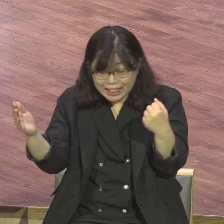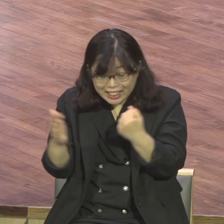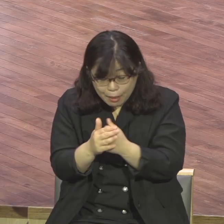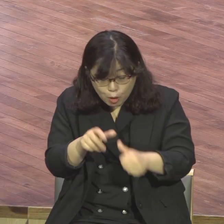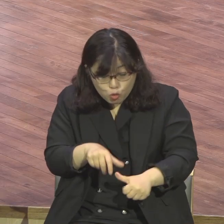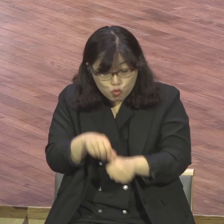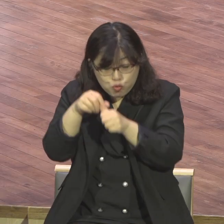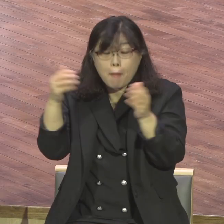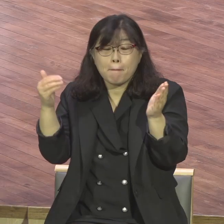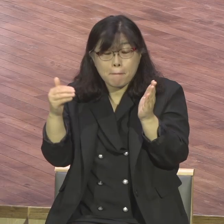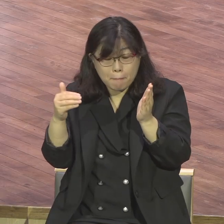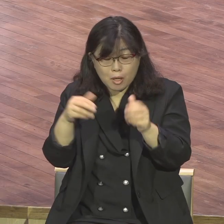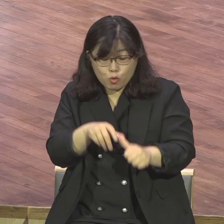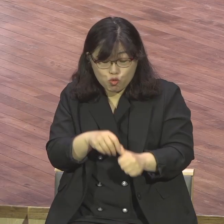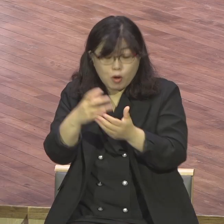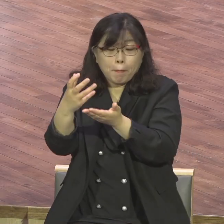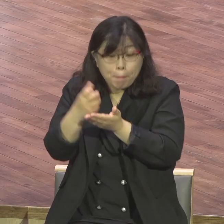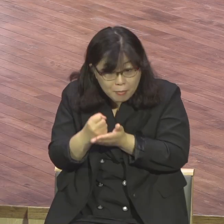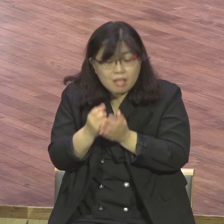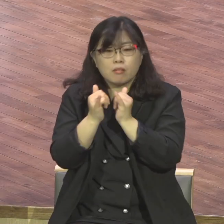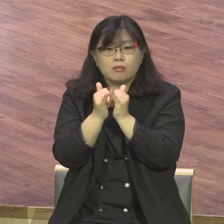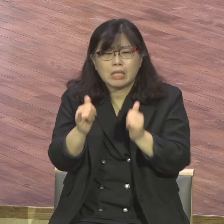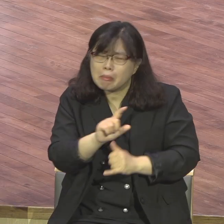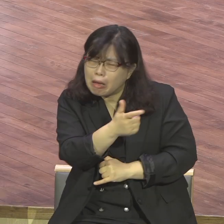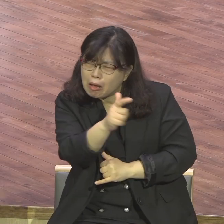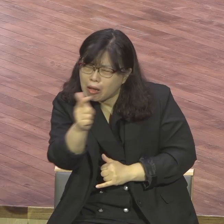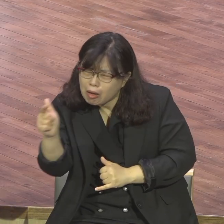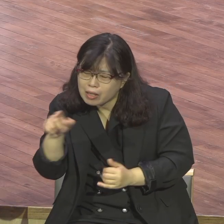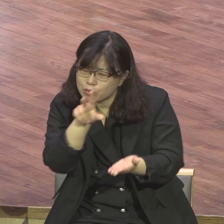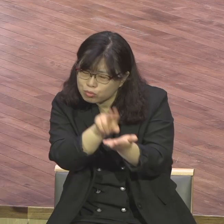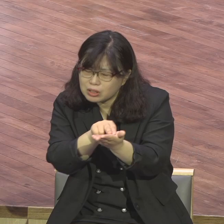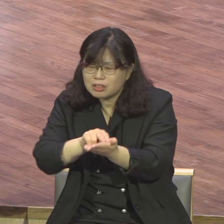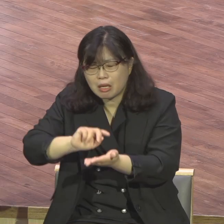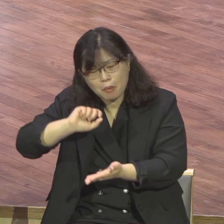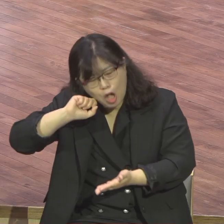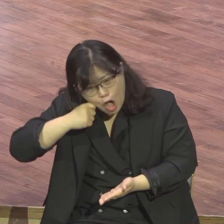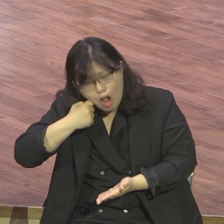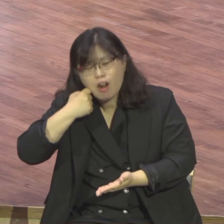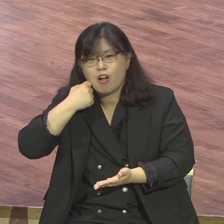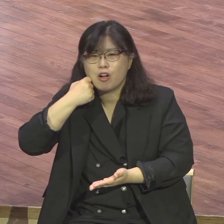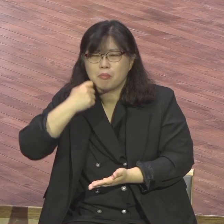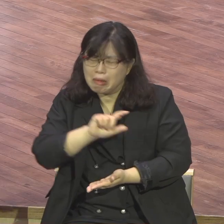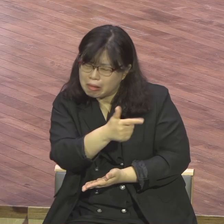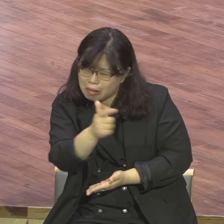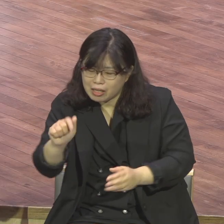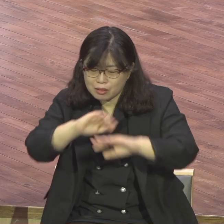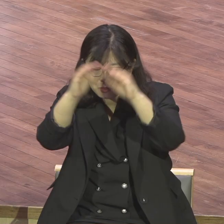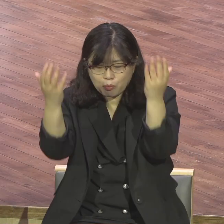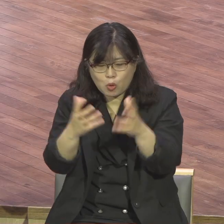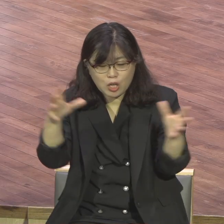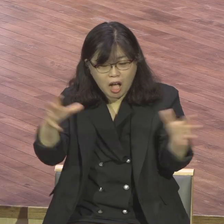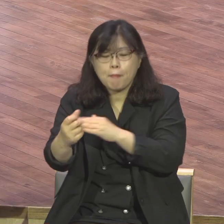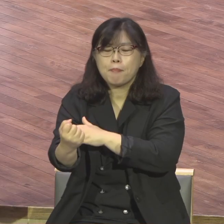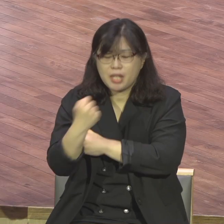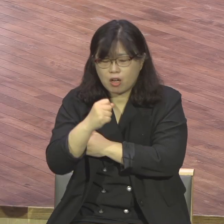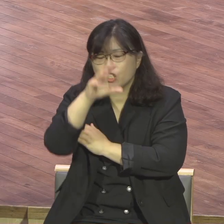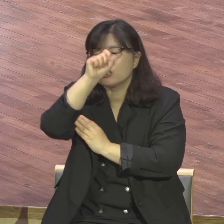하나님의 기대를 그렇게 바라보면서 마무리를 하고 있습니다